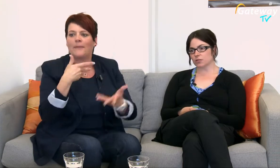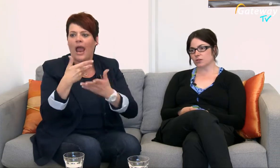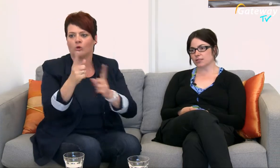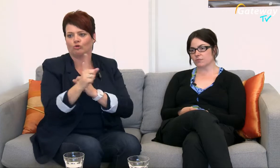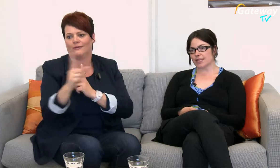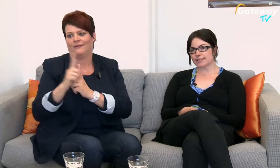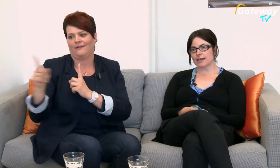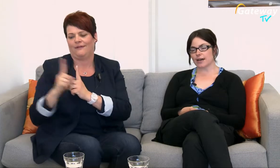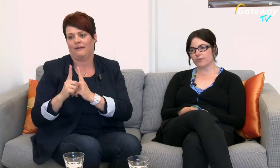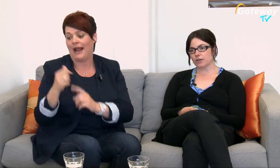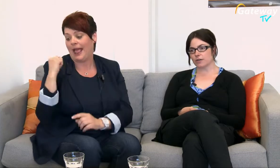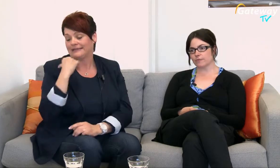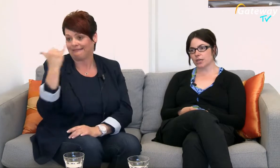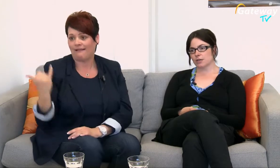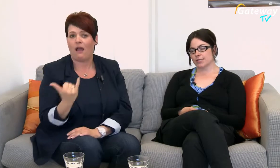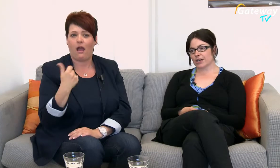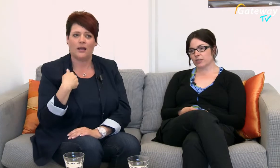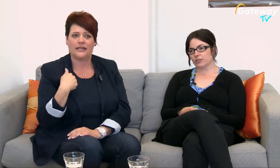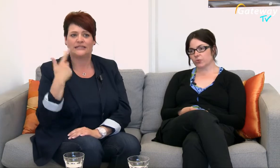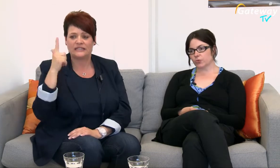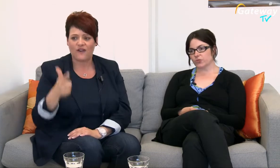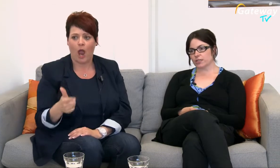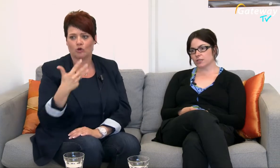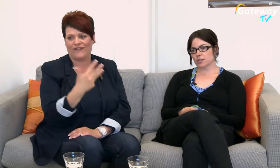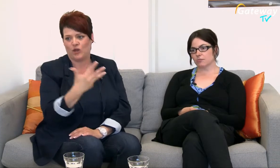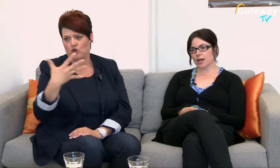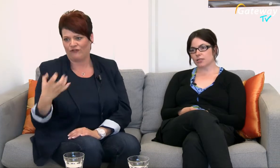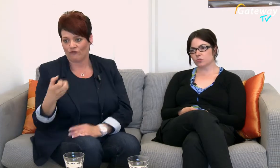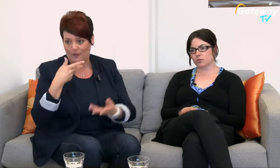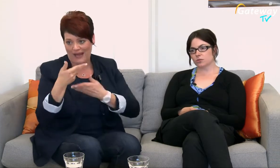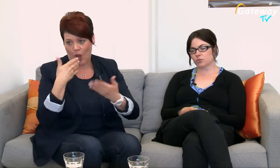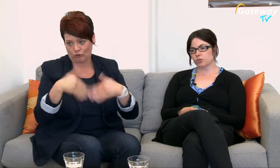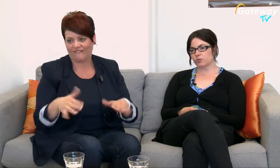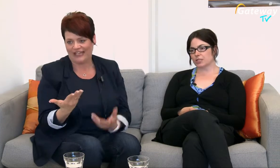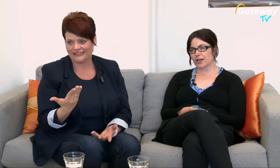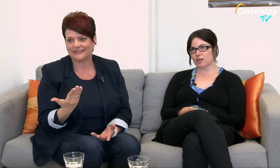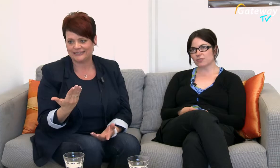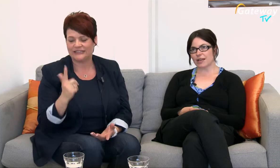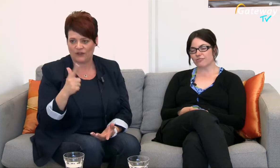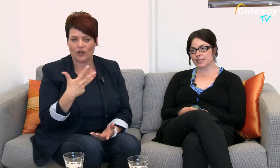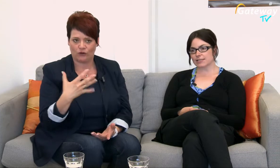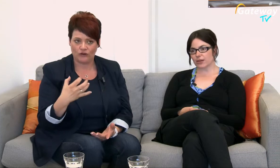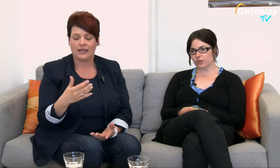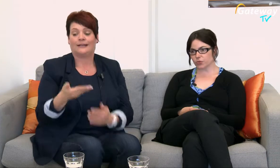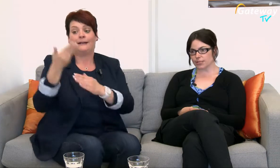aus Also im letzten Jahr haben wir 254 Beratungen durchgeführt, 2011 waren es 214